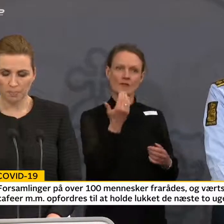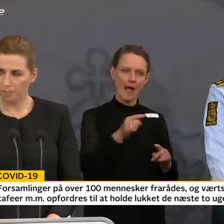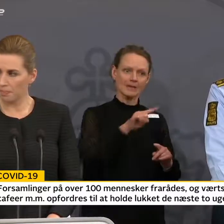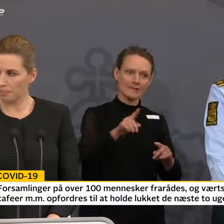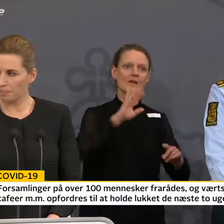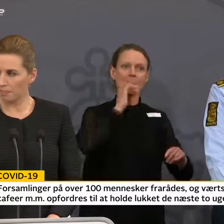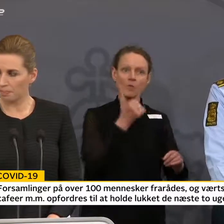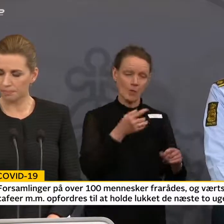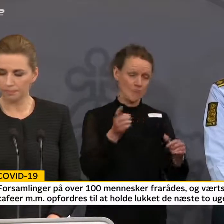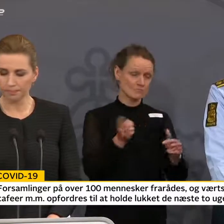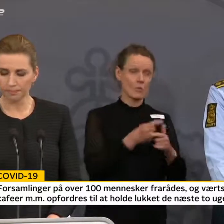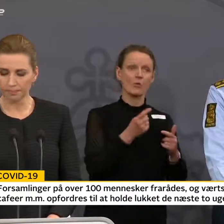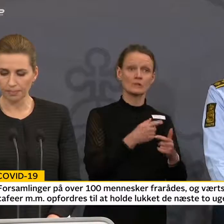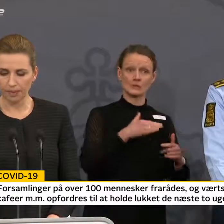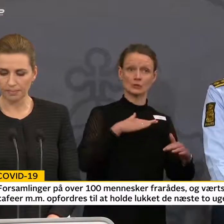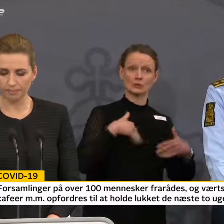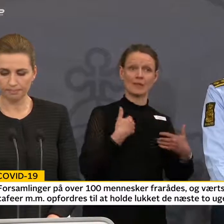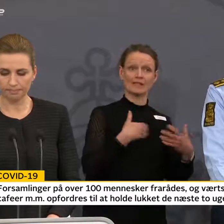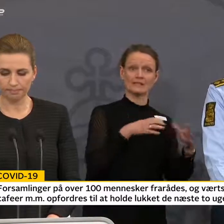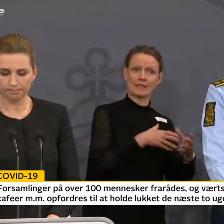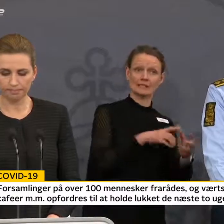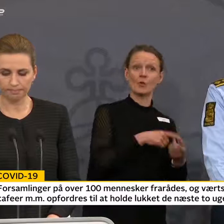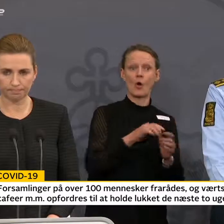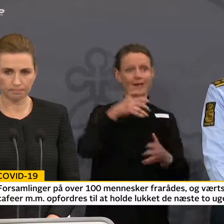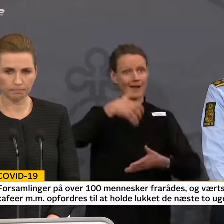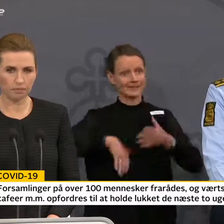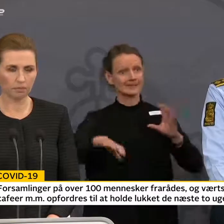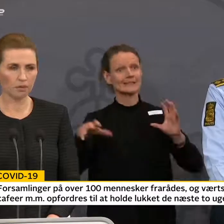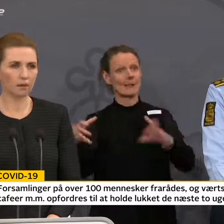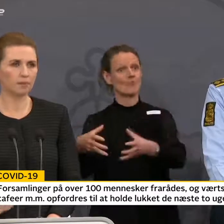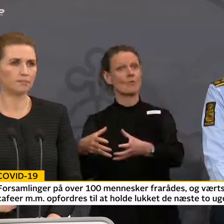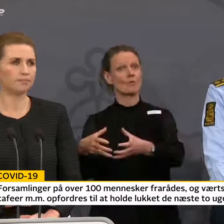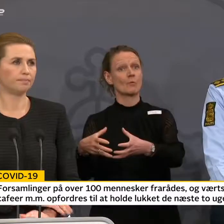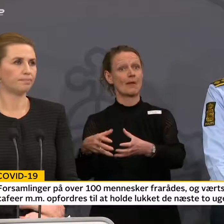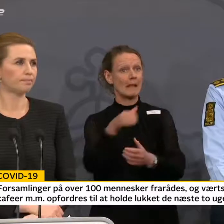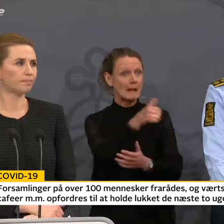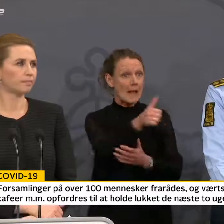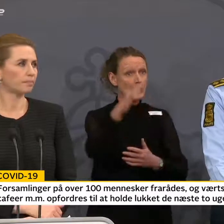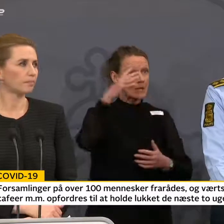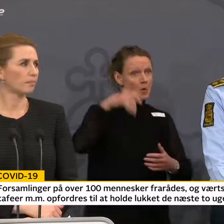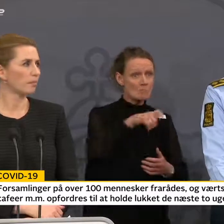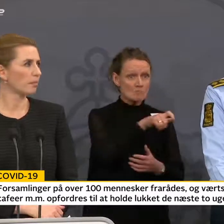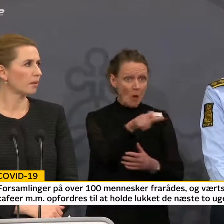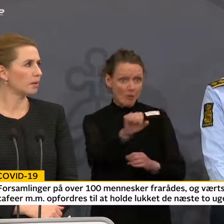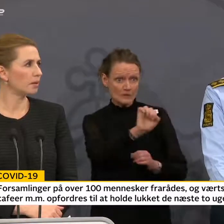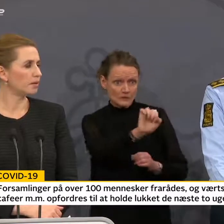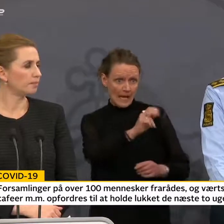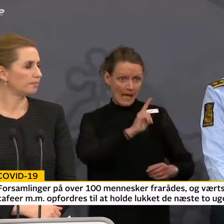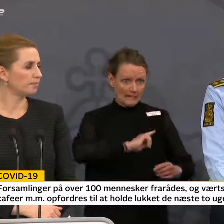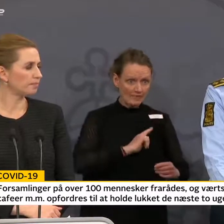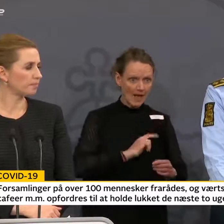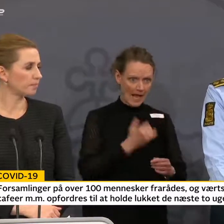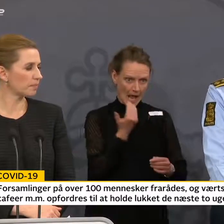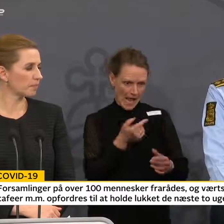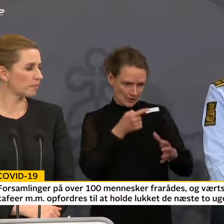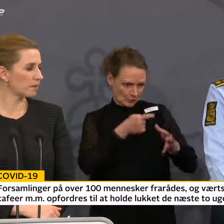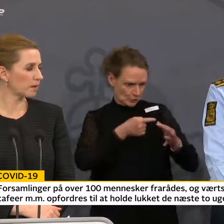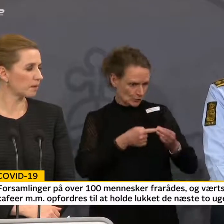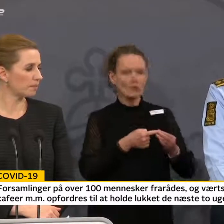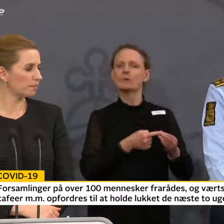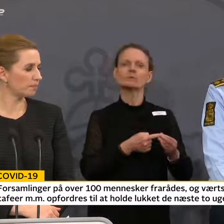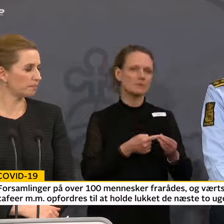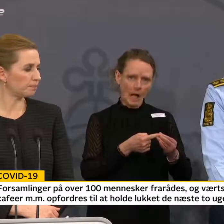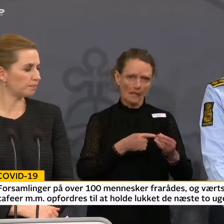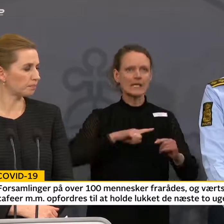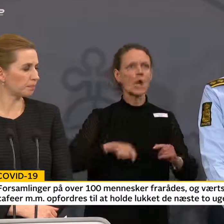sundhedsvæsenet og i samfundet i øvrigt. Det er ikke den enkelte borgers ansvar at sørge for, at man har, at det skal bruges. Det sørger vi for. Det